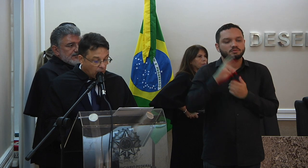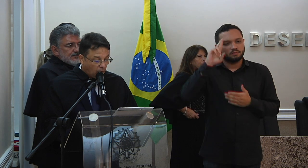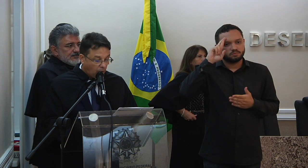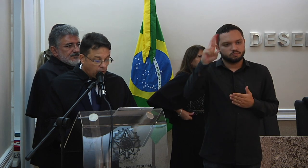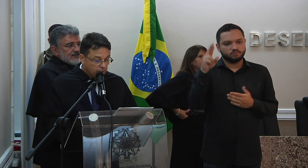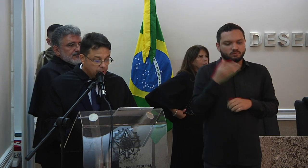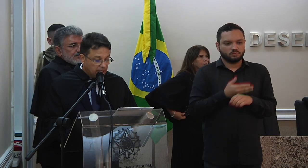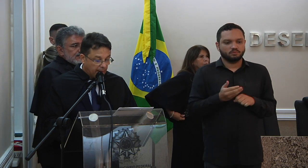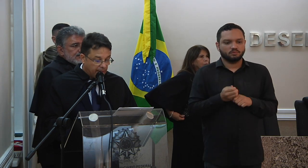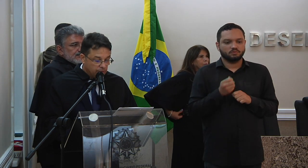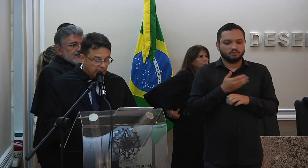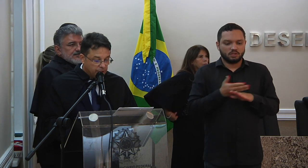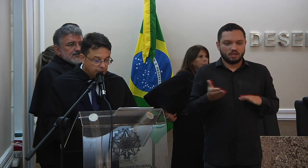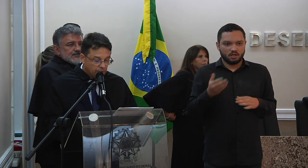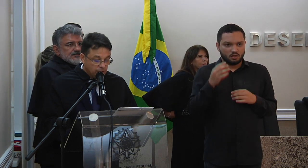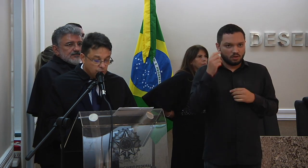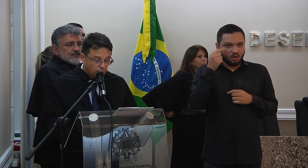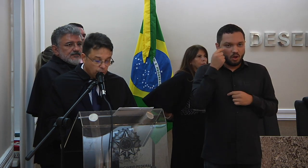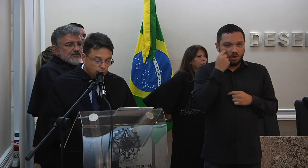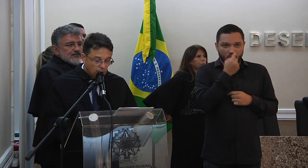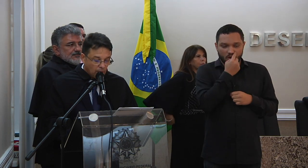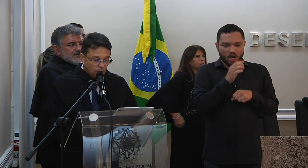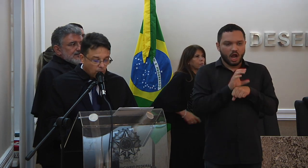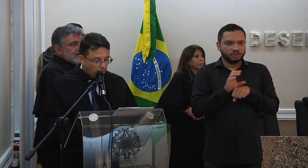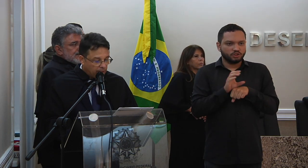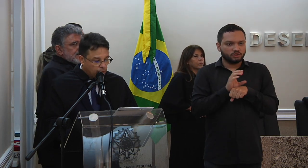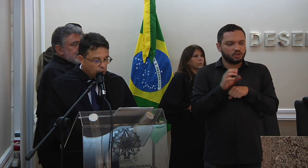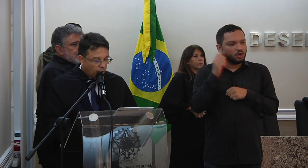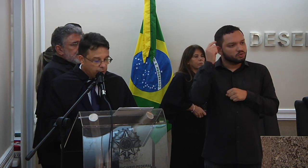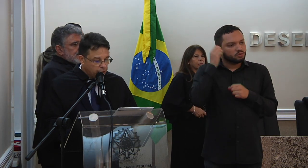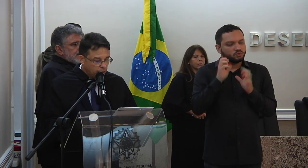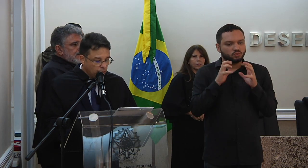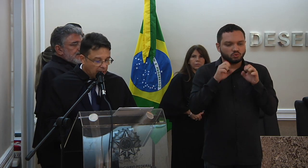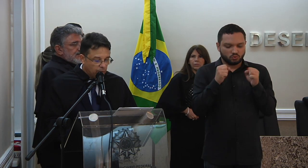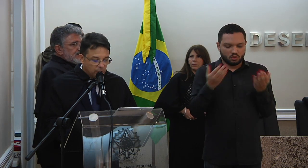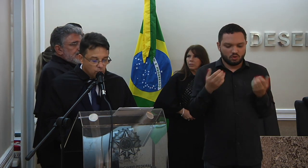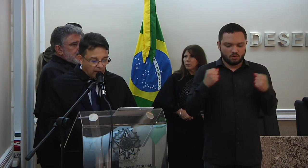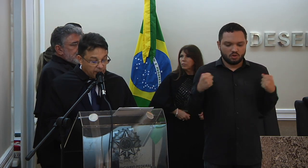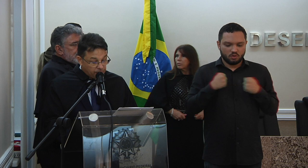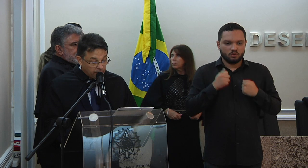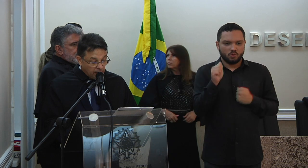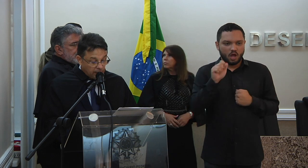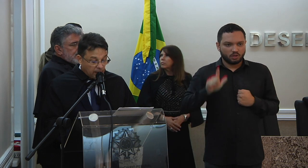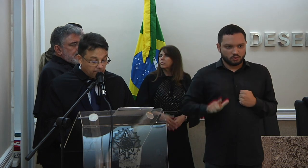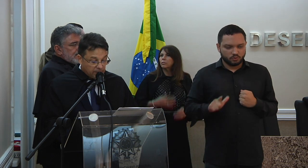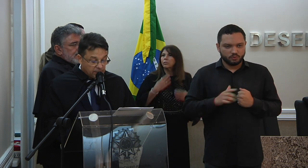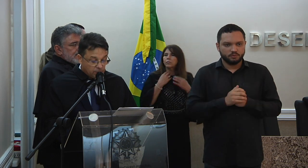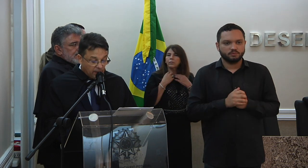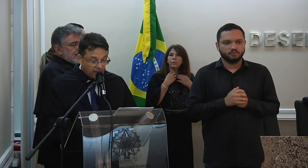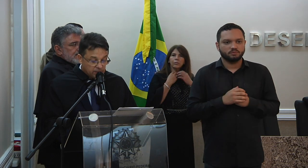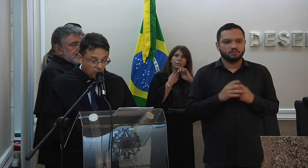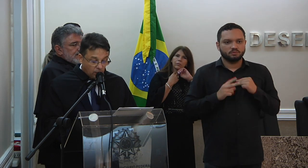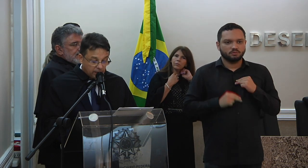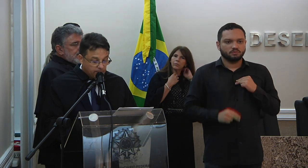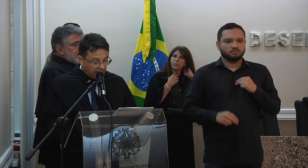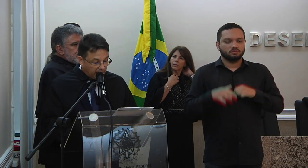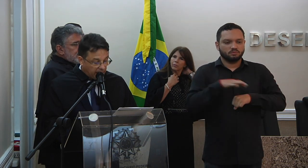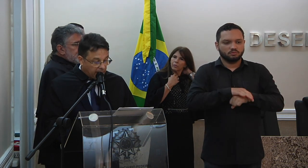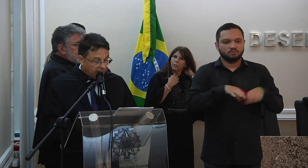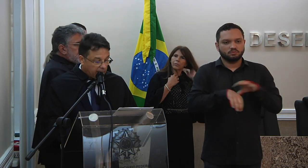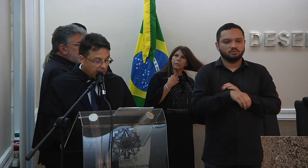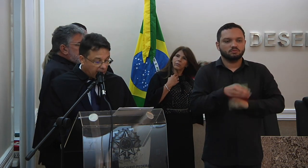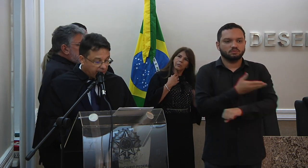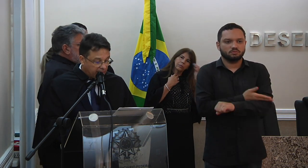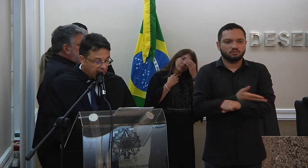clara, olhos e cabelos castanhos escuros. No momento estou vestindo um terno azul marinho, camisa de mangas longas